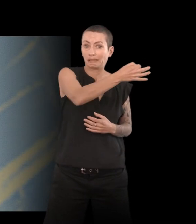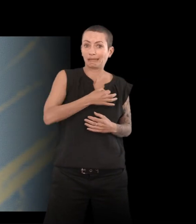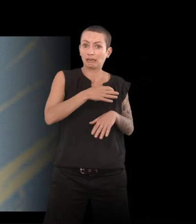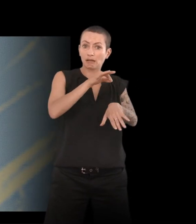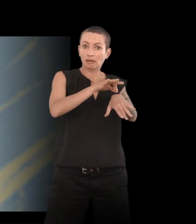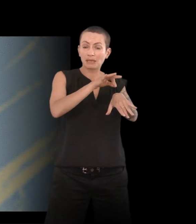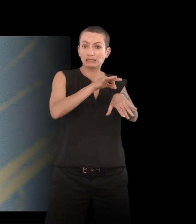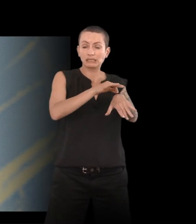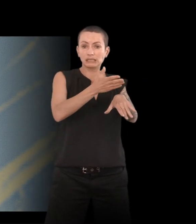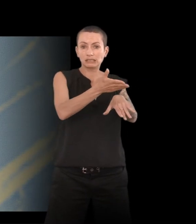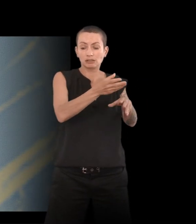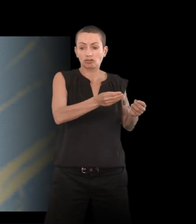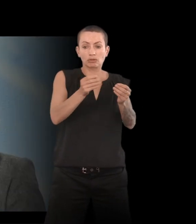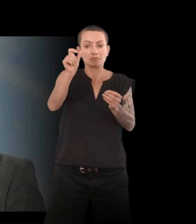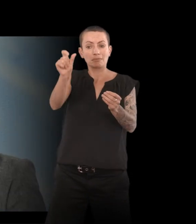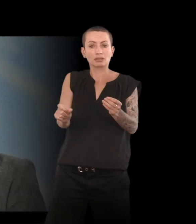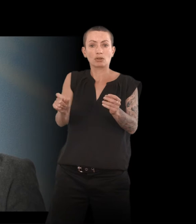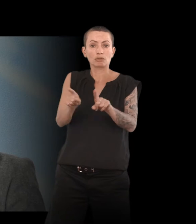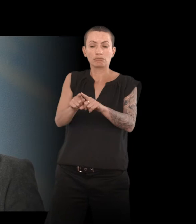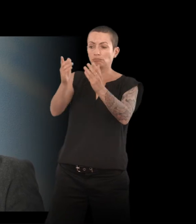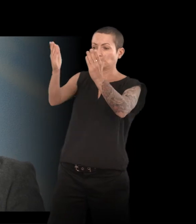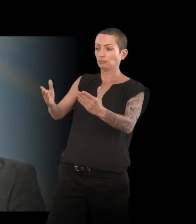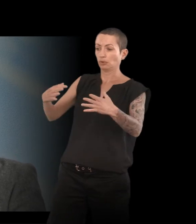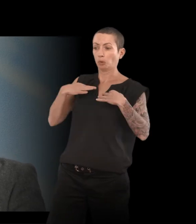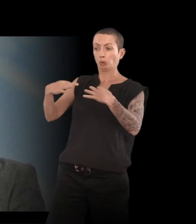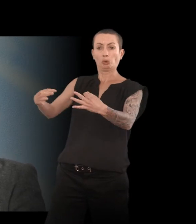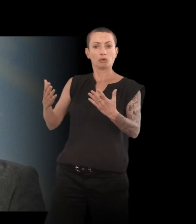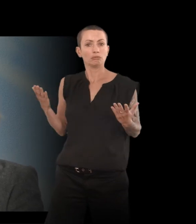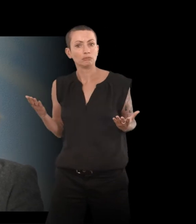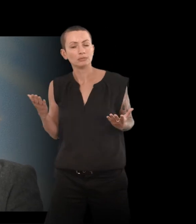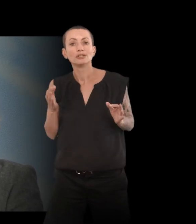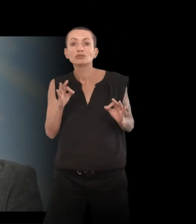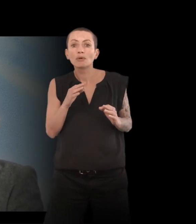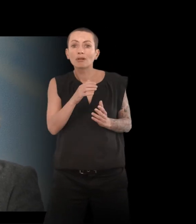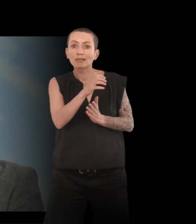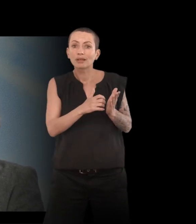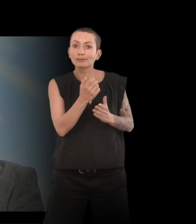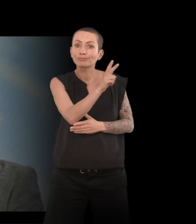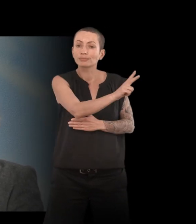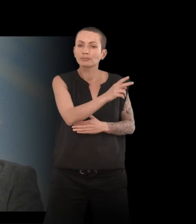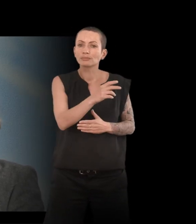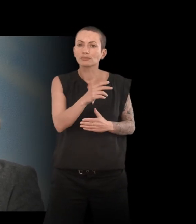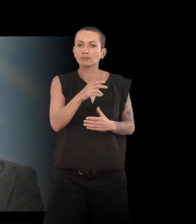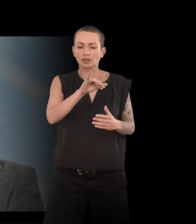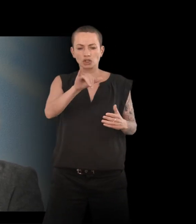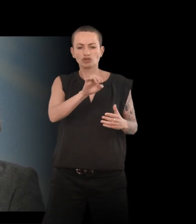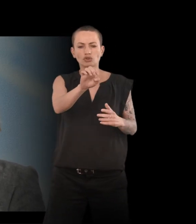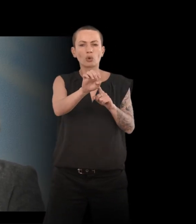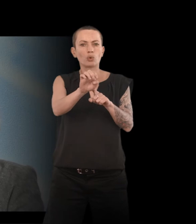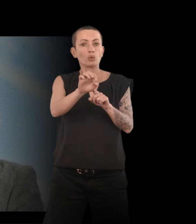l'individu en sujet neutre. Et dans votre texte, justement, il y un jeu, mais qui pourrait être